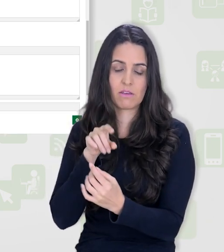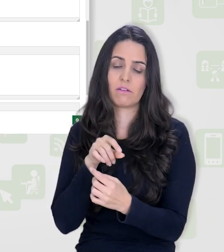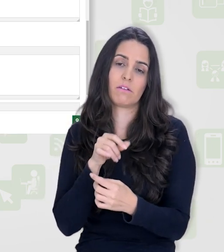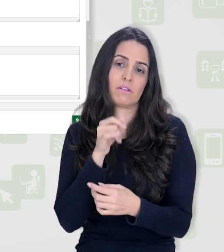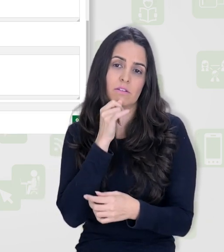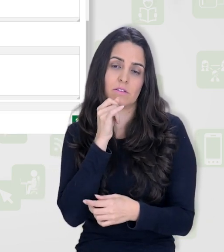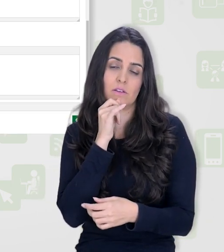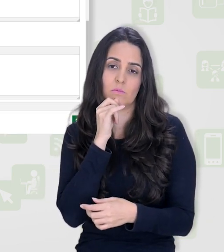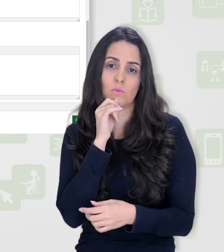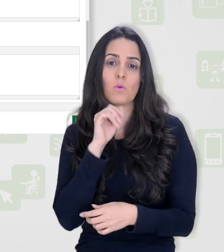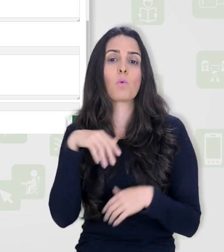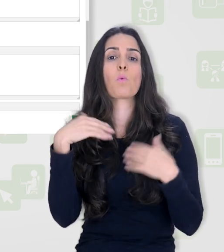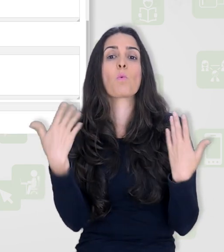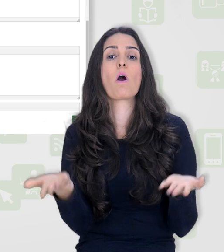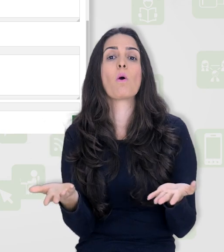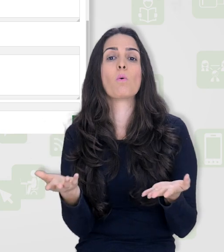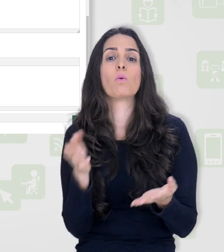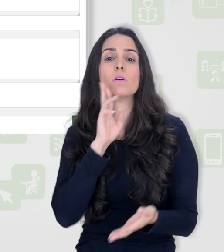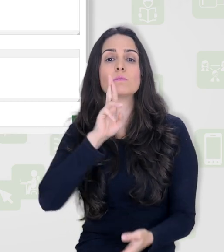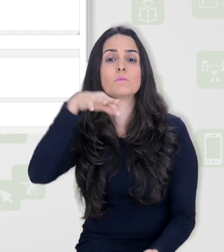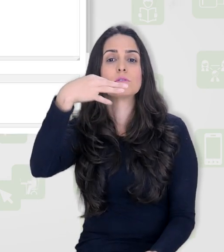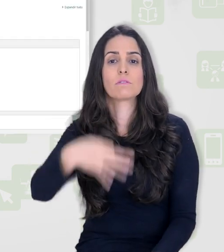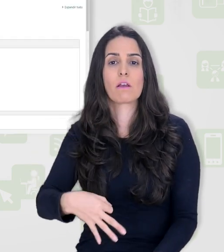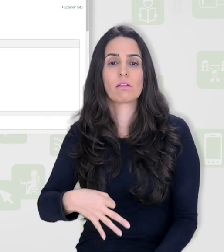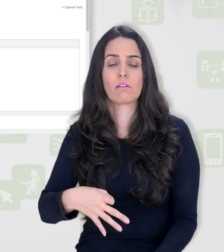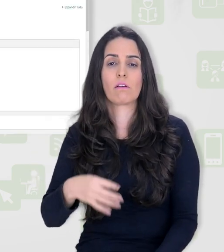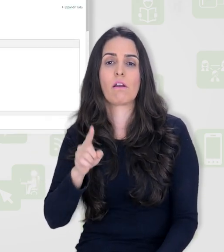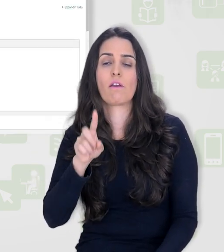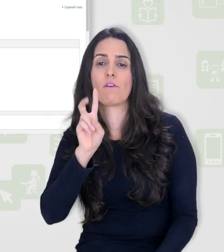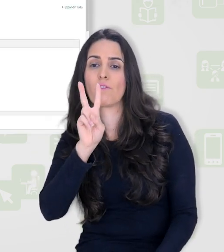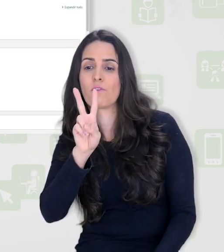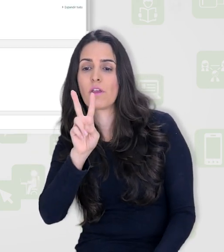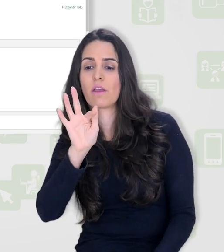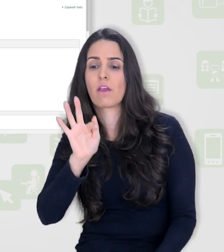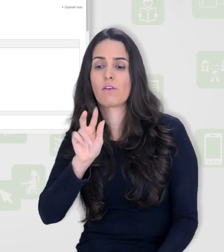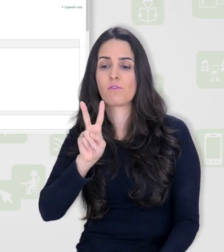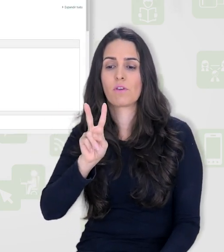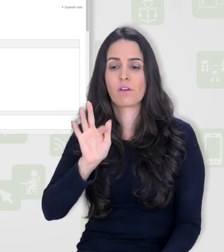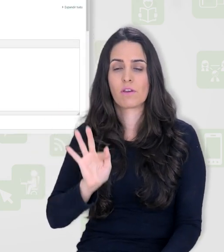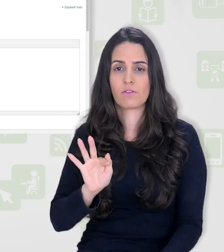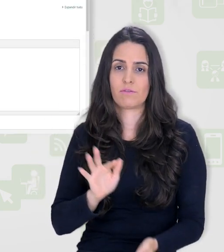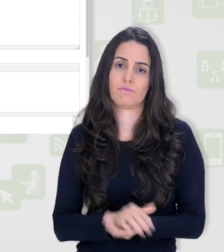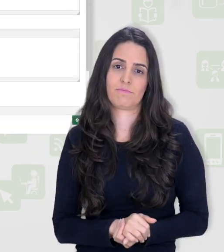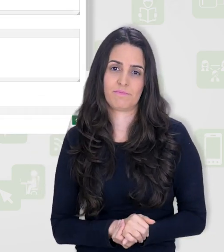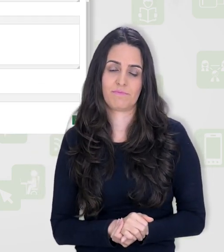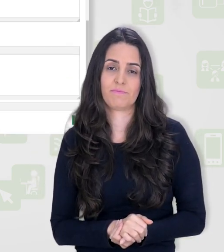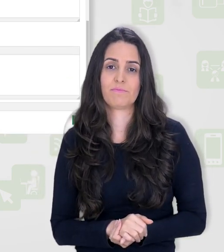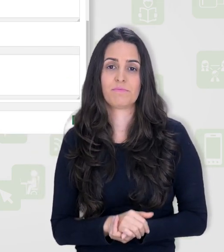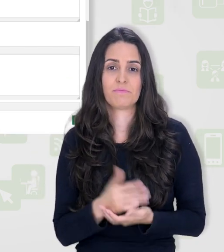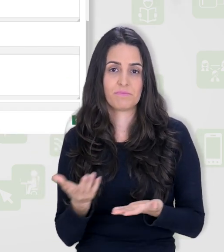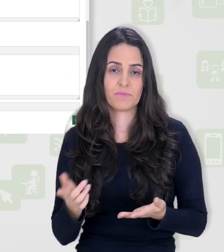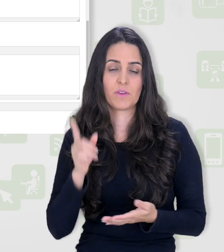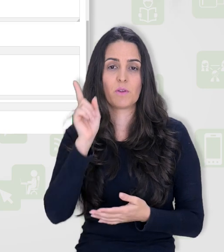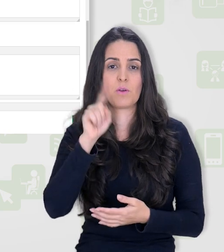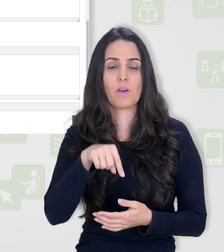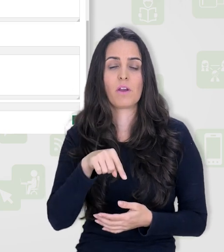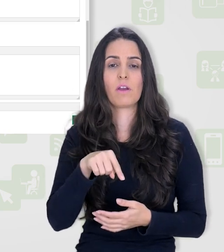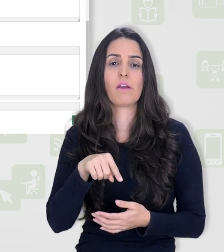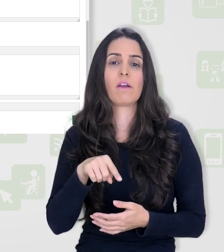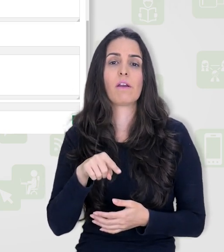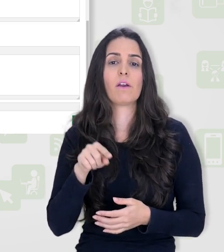correta eu tenho que indicar aqui, se ela é verdadeira ou falsa. Então, aqui no meu caso, o Moodle é um software livre,